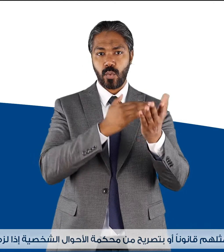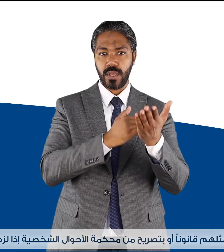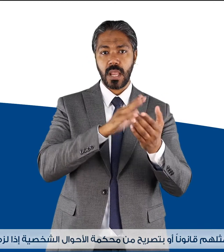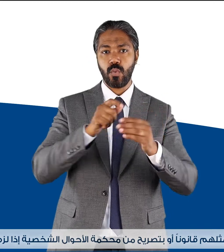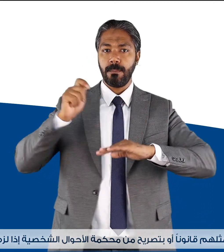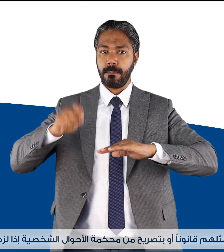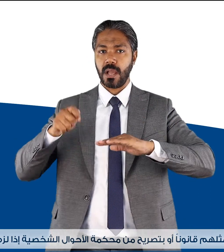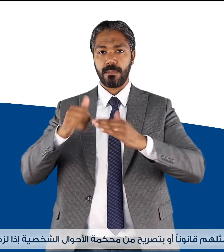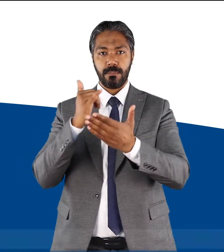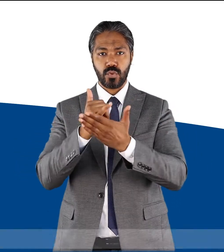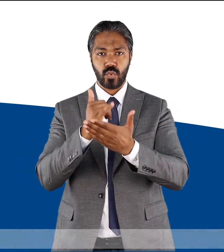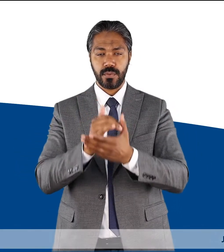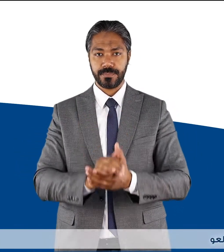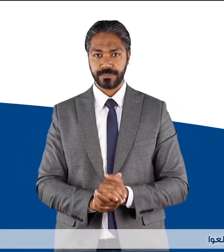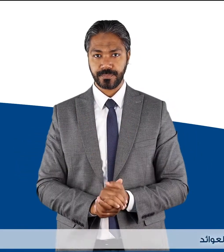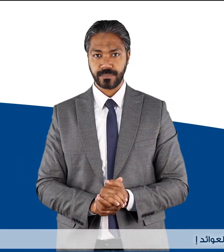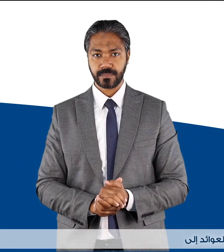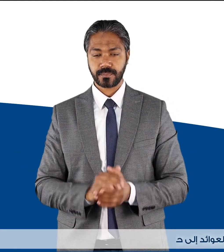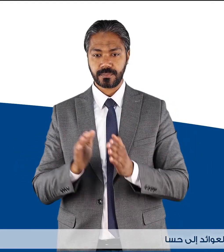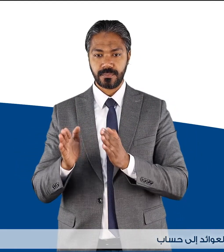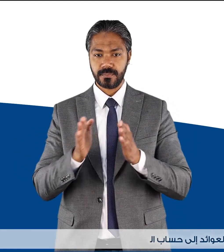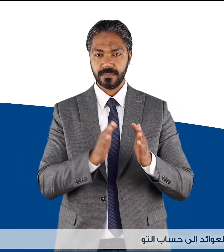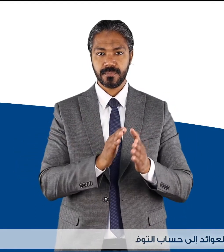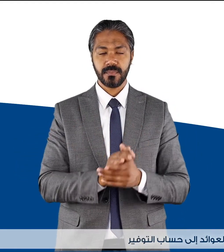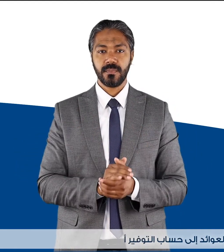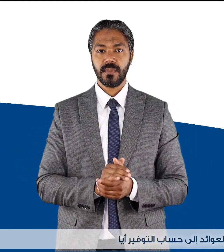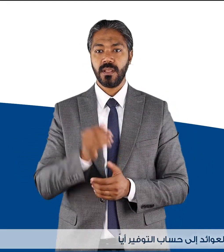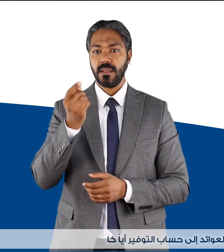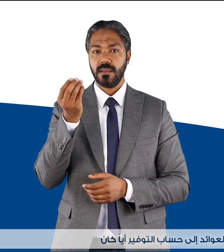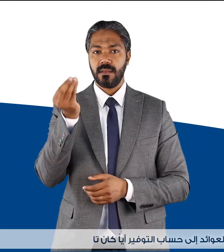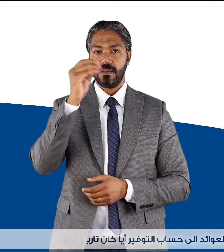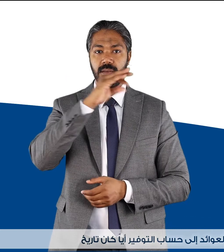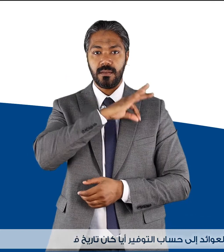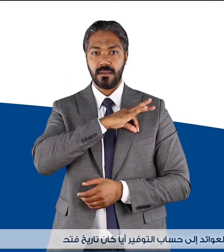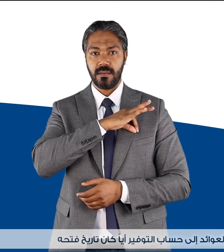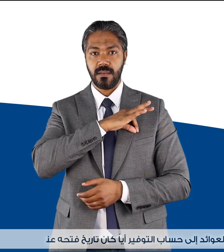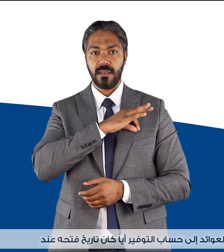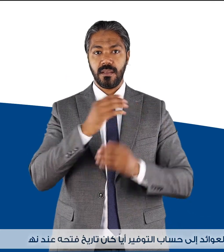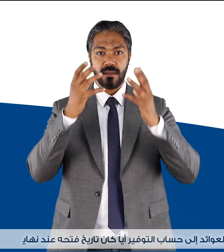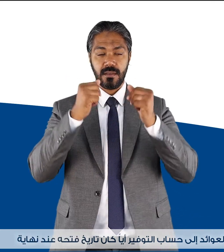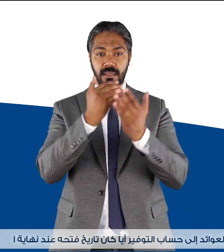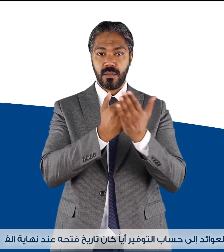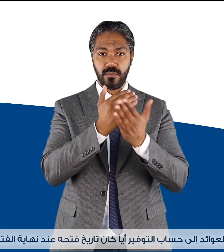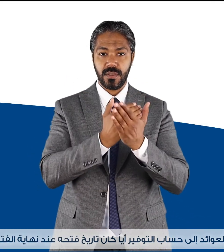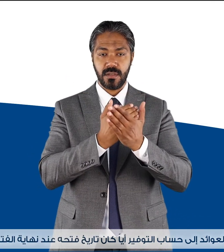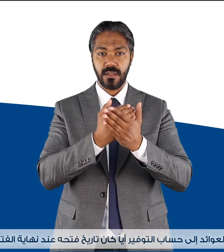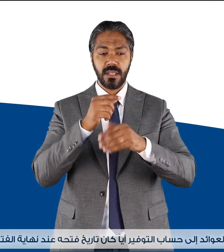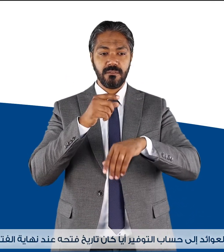إذا لزم الأمر تضاف العوائد إلى حساب التوفير أيًا كان تاريخ فتحه عند نهاية